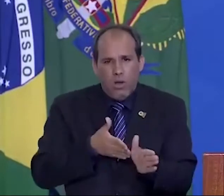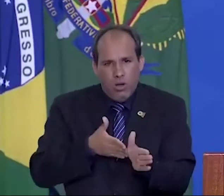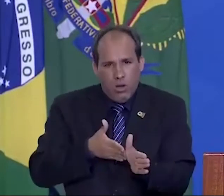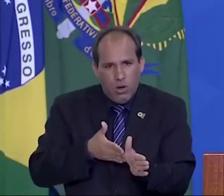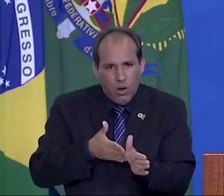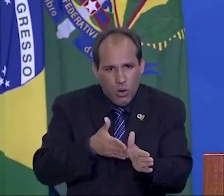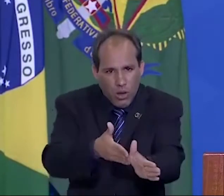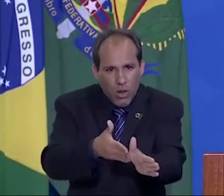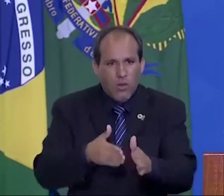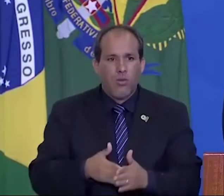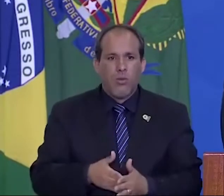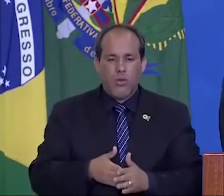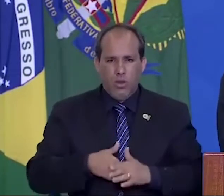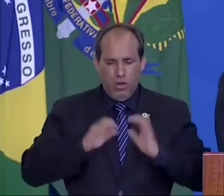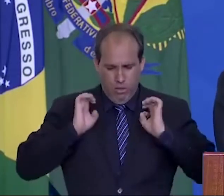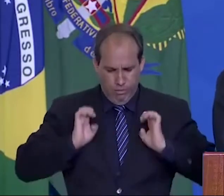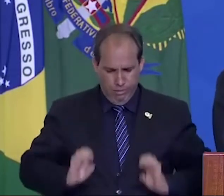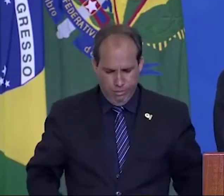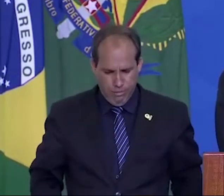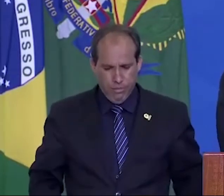com ética,